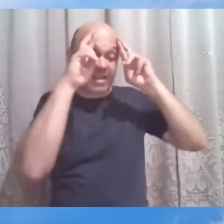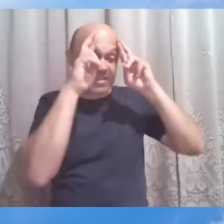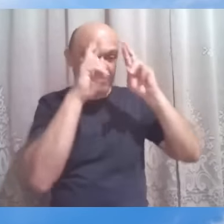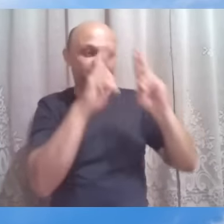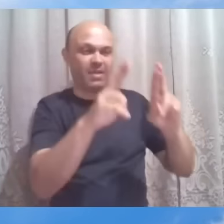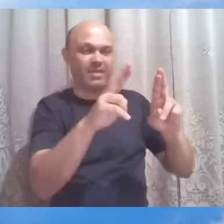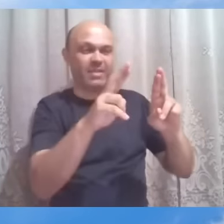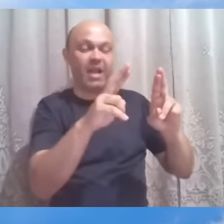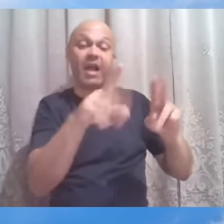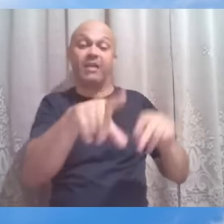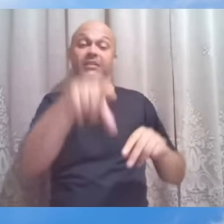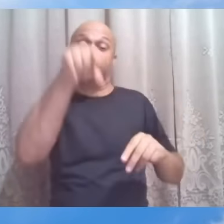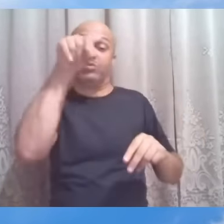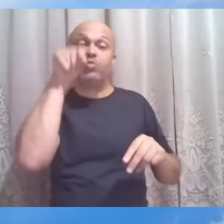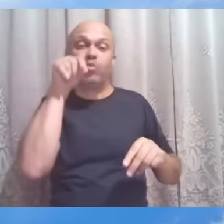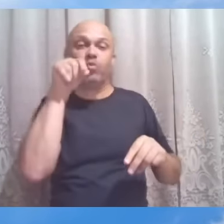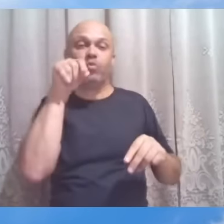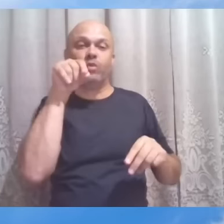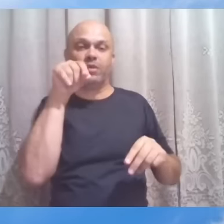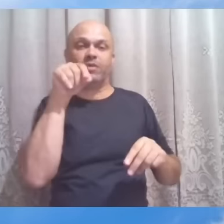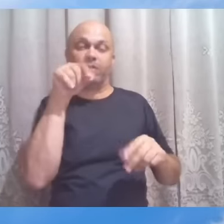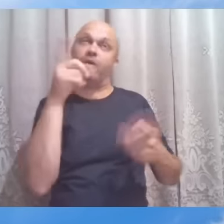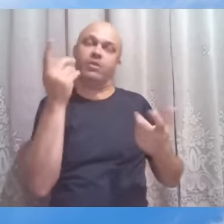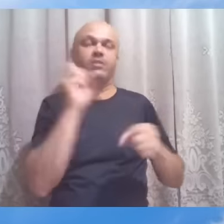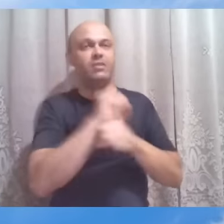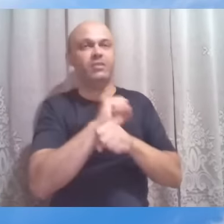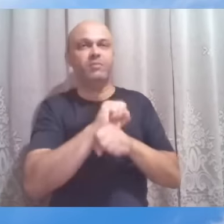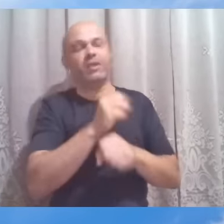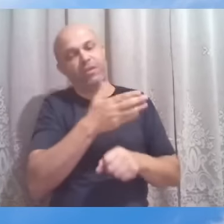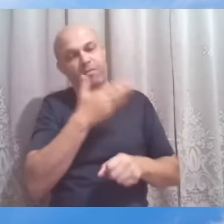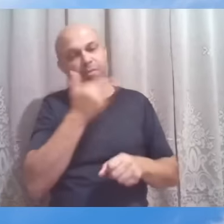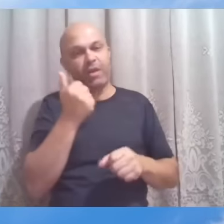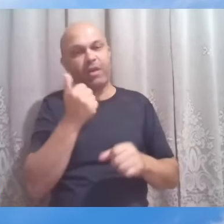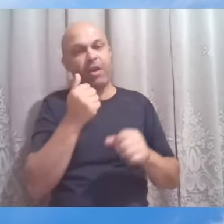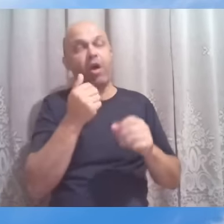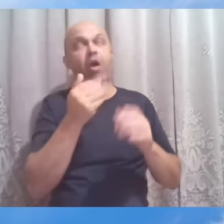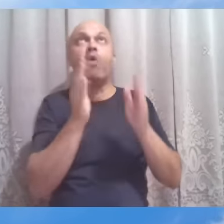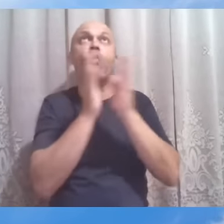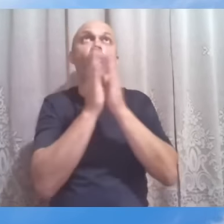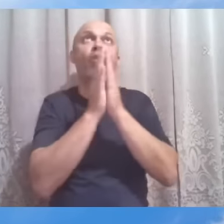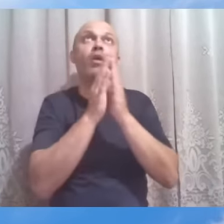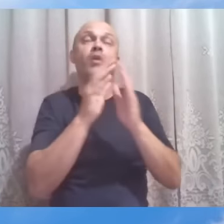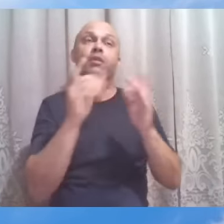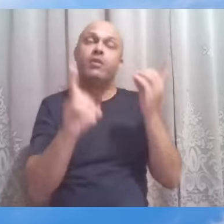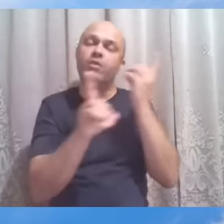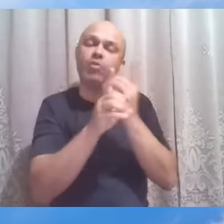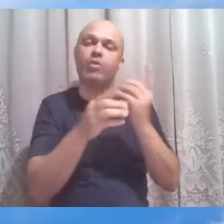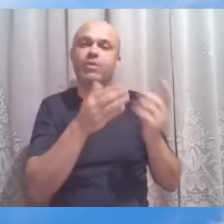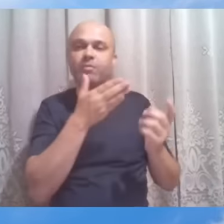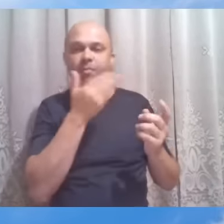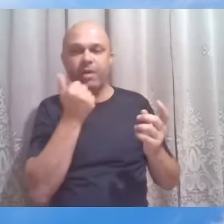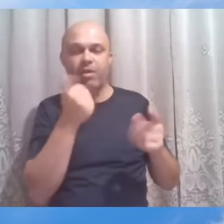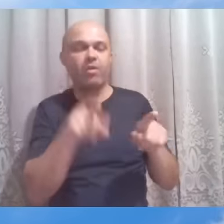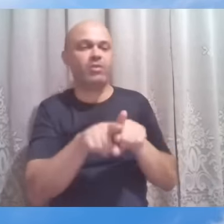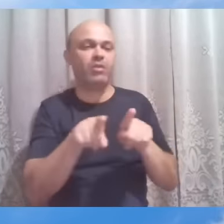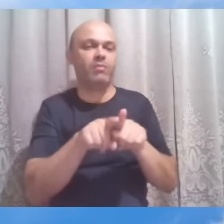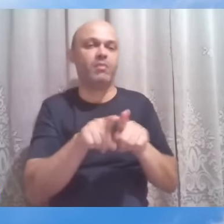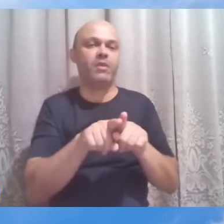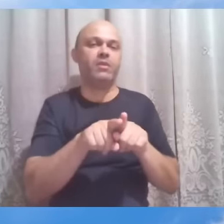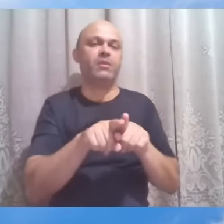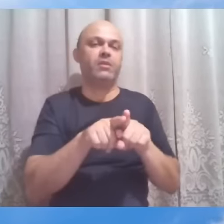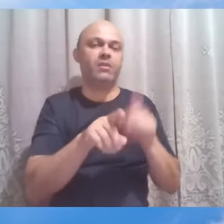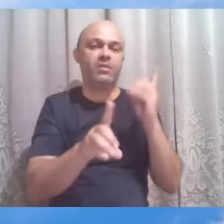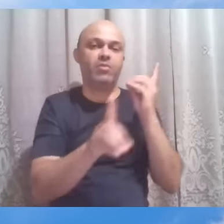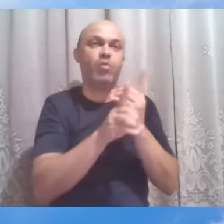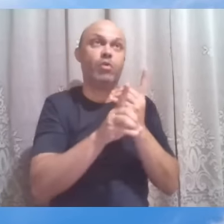escolha que tem, ansiando, claro, pelo melhor, orando para que encontrem o melhor, para que encontrem e descubram também a magnitude